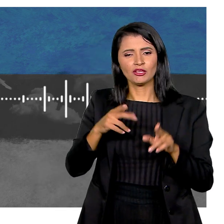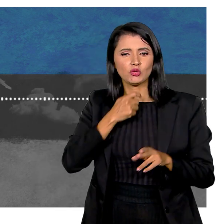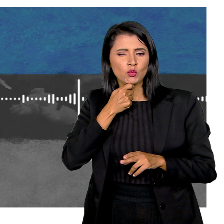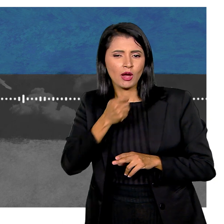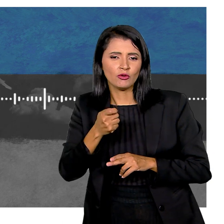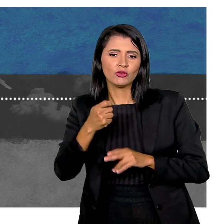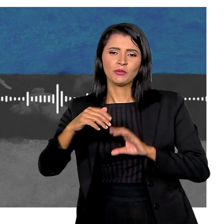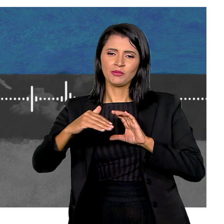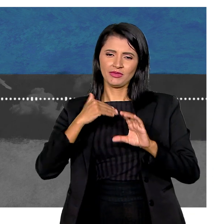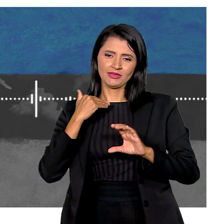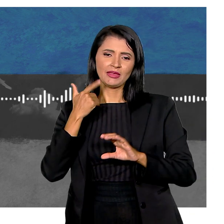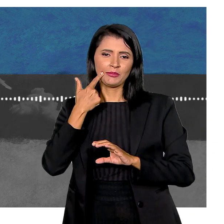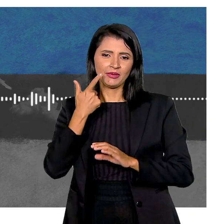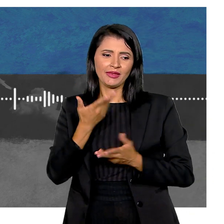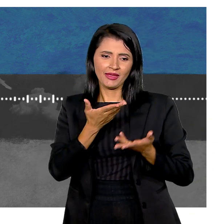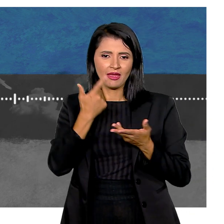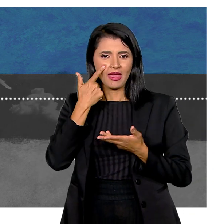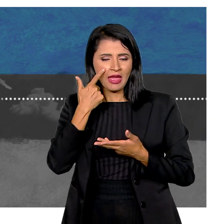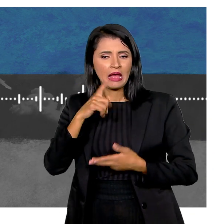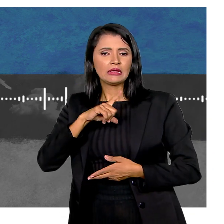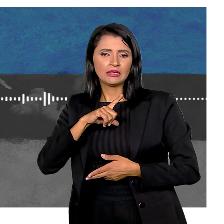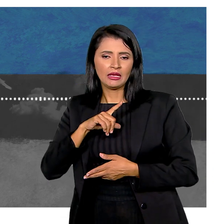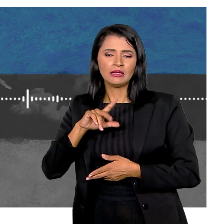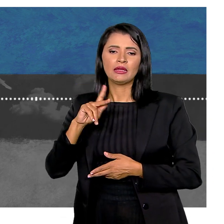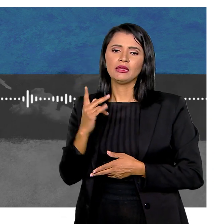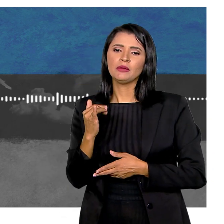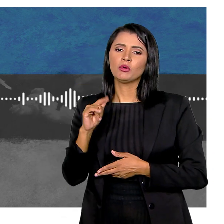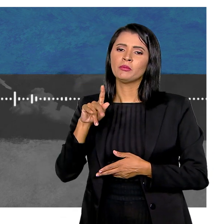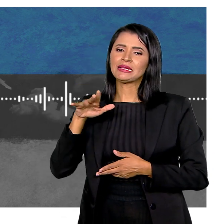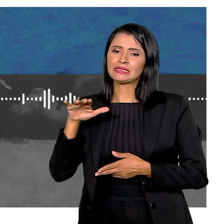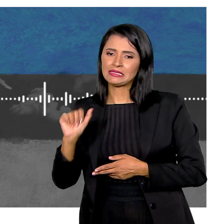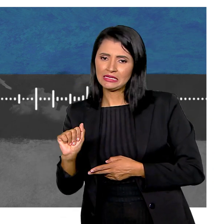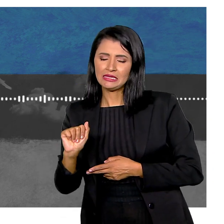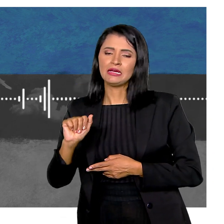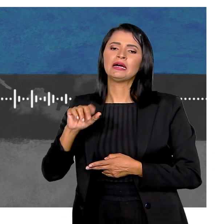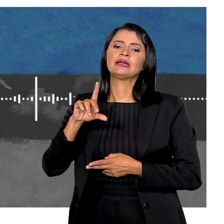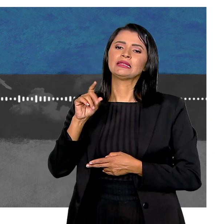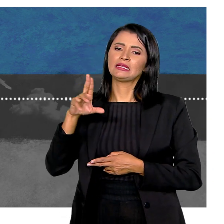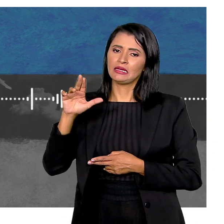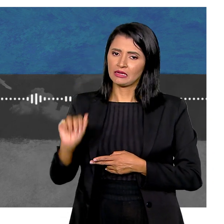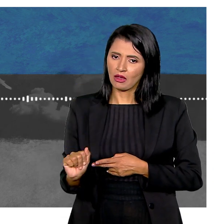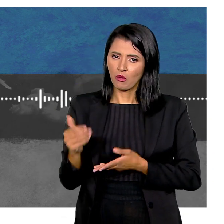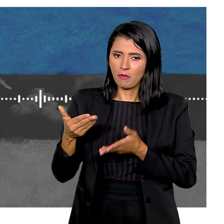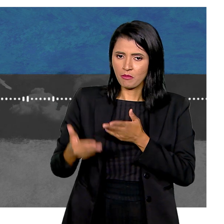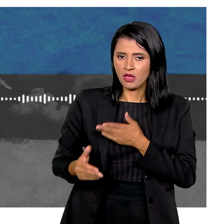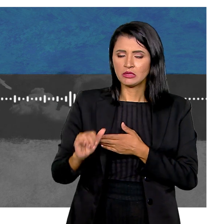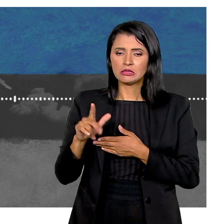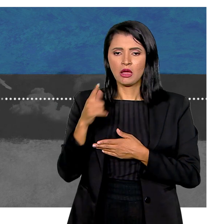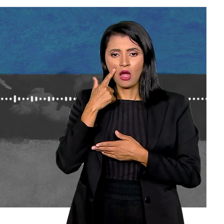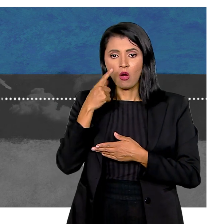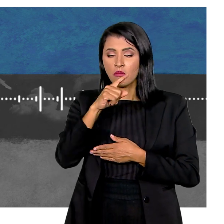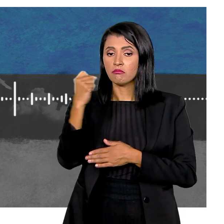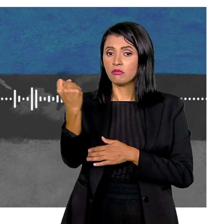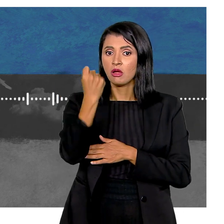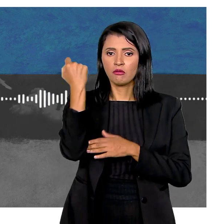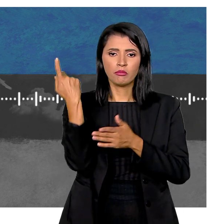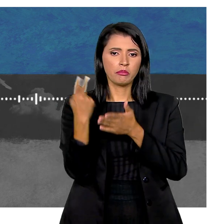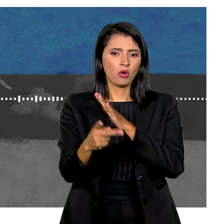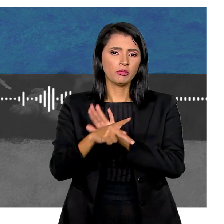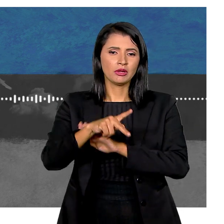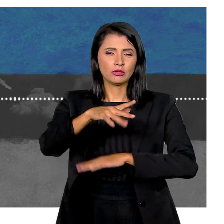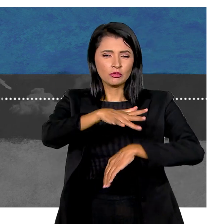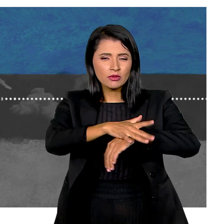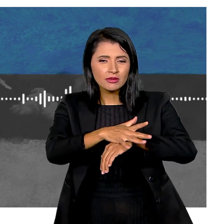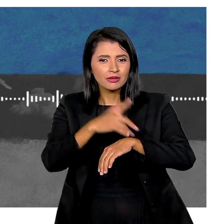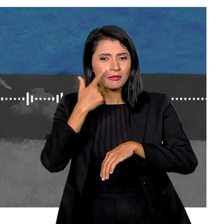mandassem o áudio para a gente Pelo WhatsApp mesmo Ela tem hiperplasia adrenal congênita Perdedora de sal A forma mais